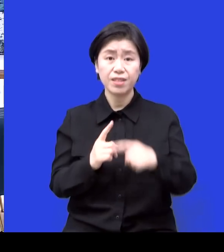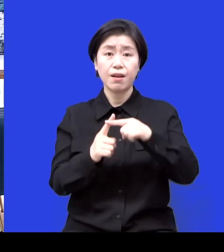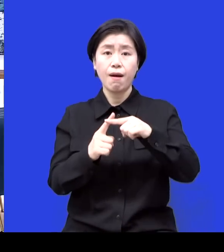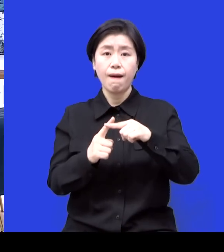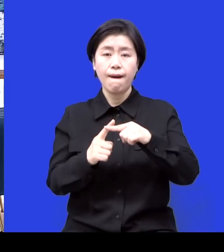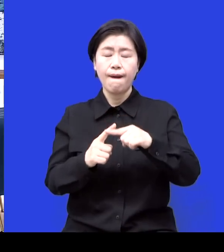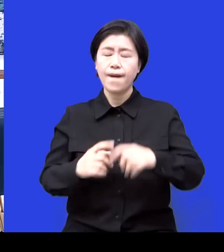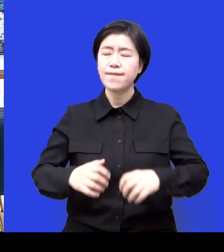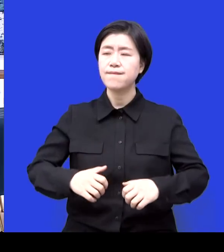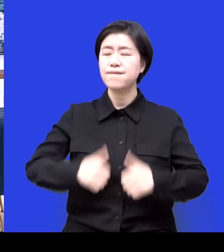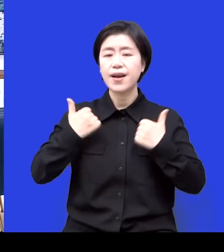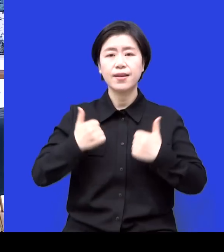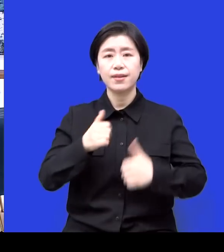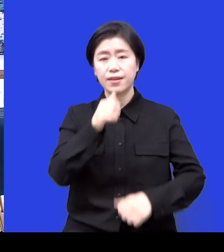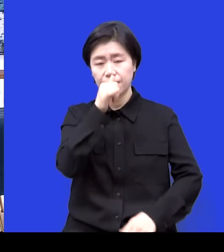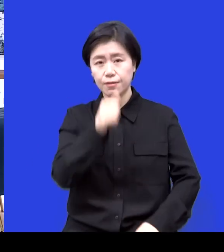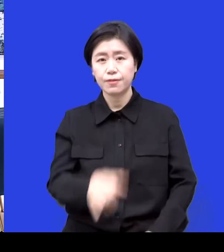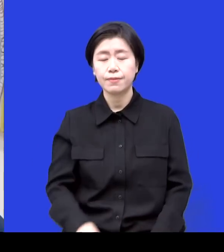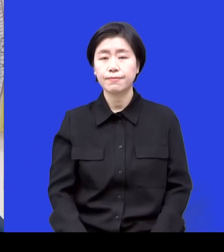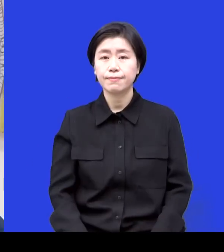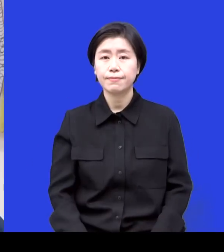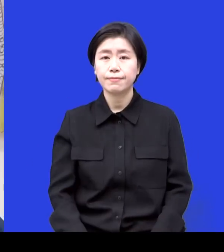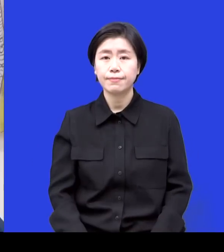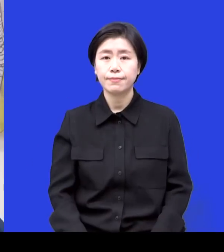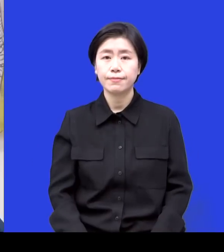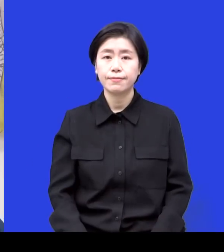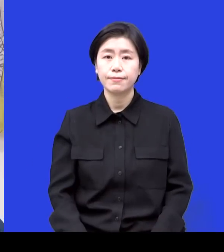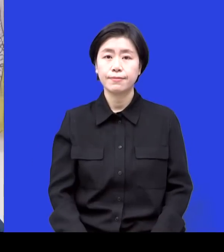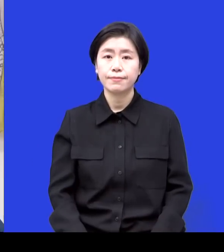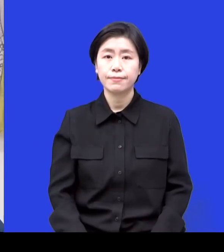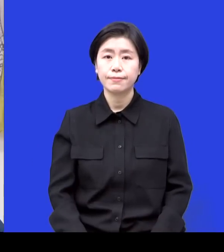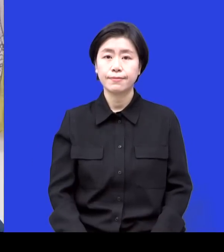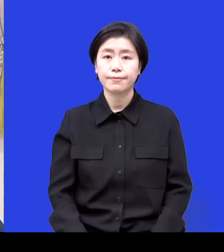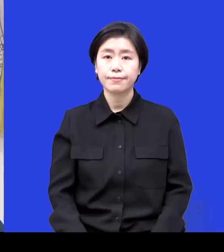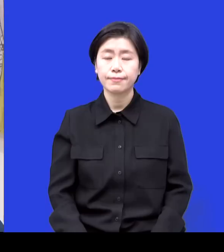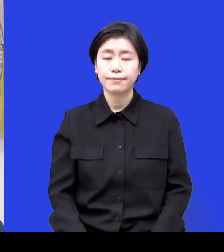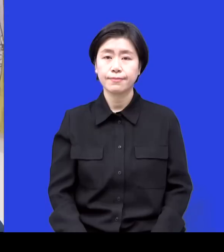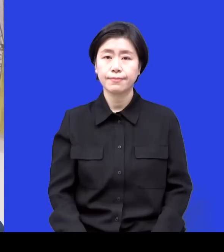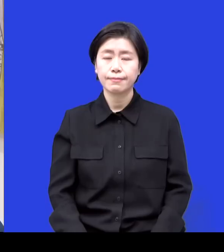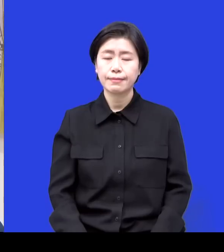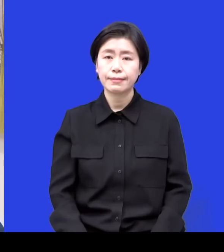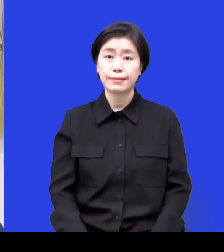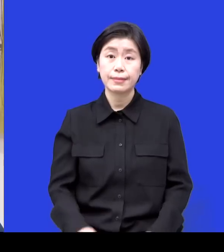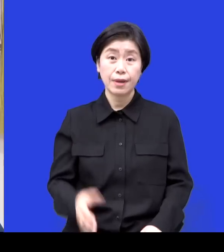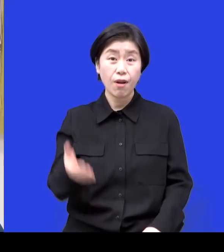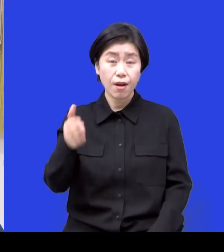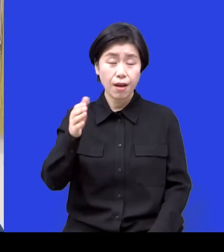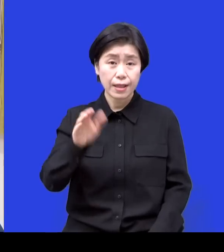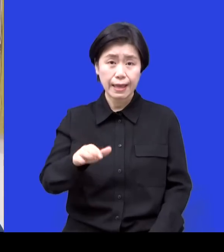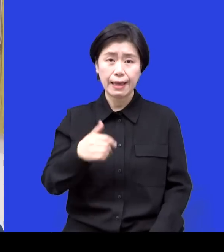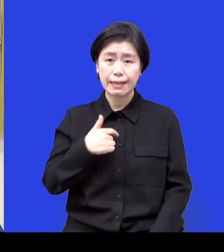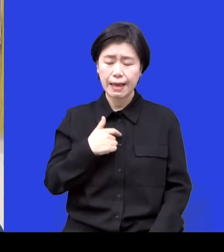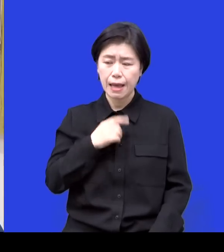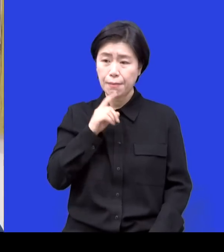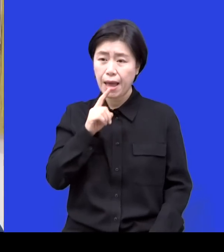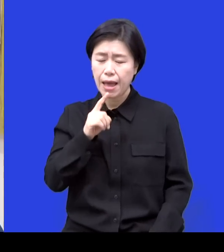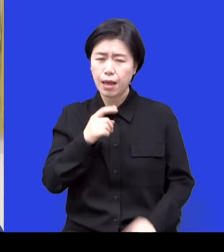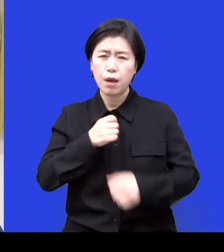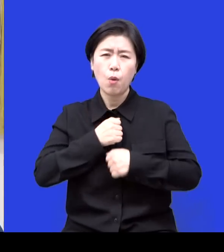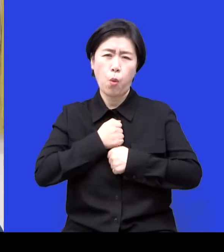솟을 때도 있었어요. 뭐 근데 이런 얘기를 항상 주변 분들한테 할 때도 조심스러운 게 좋으신